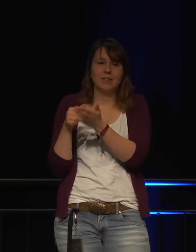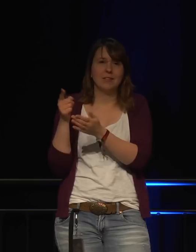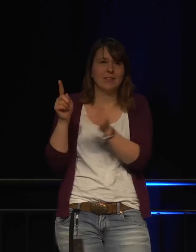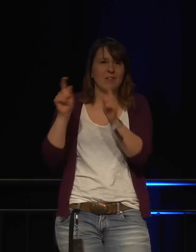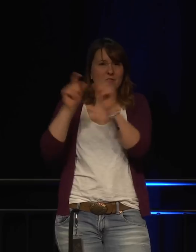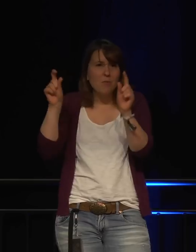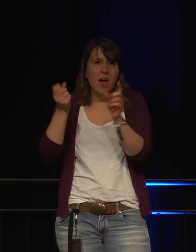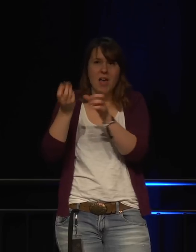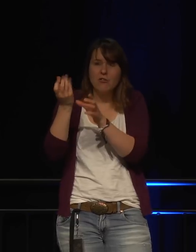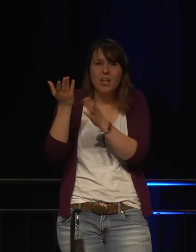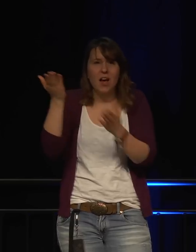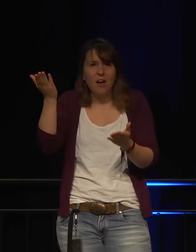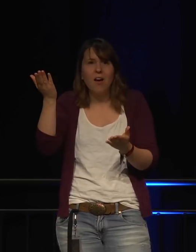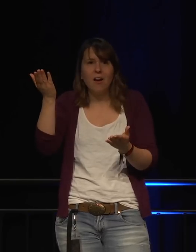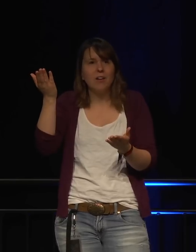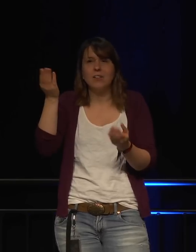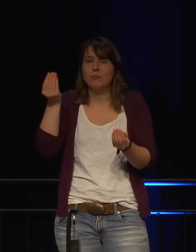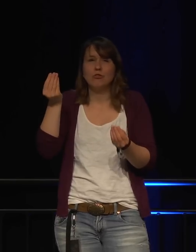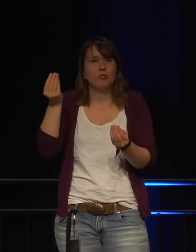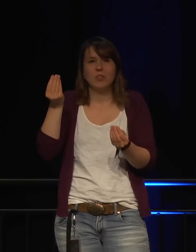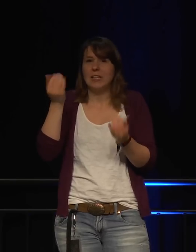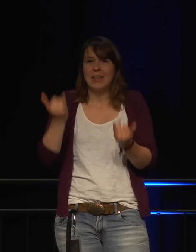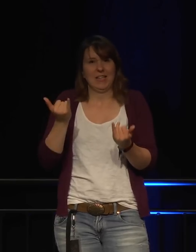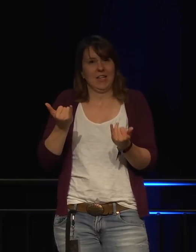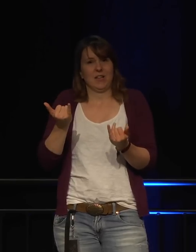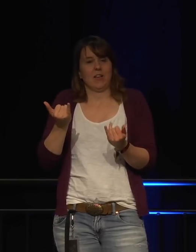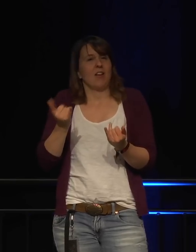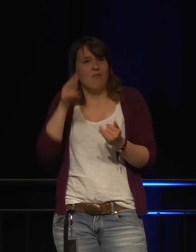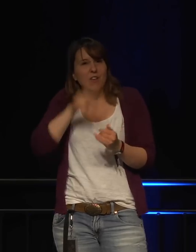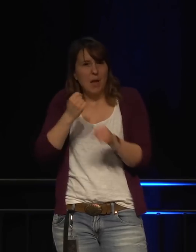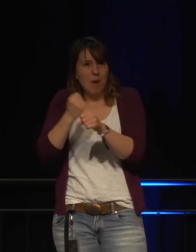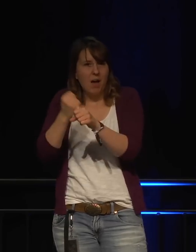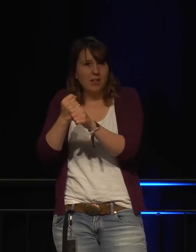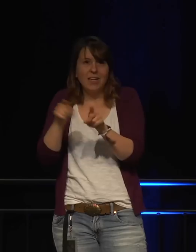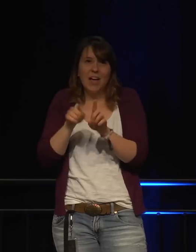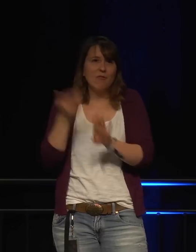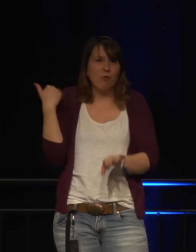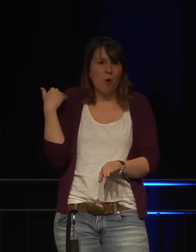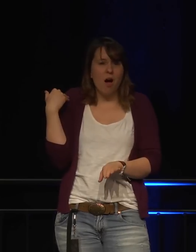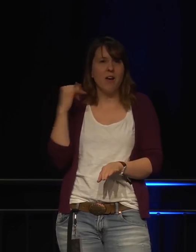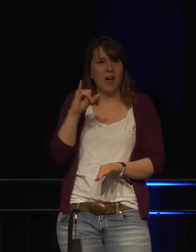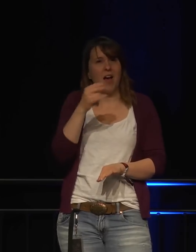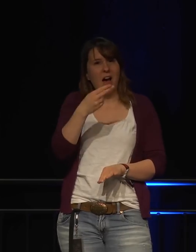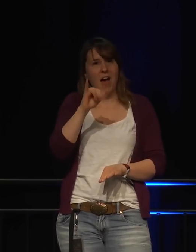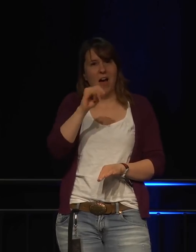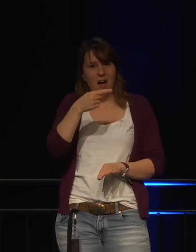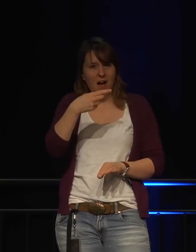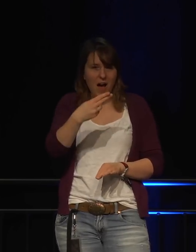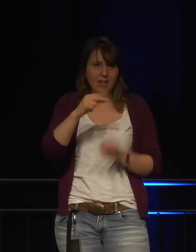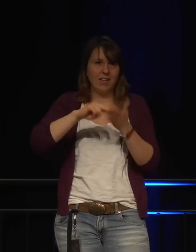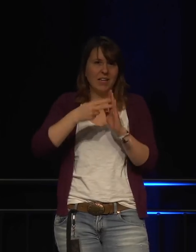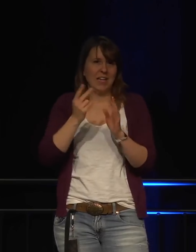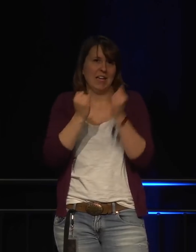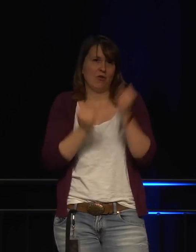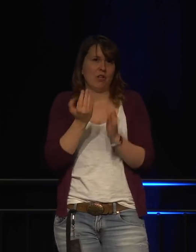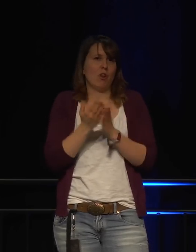Das Ergebnis ist, dass diese Leute die gleichen Security-Fehler machen, als die Hightech-Industrie